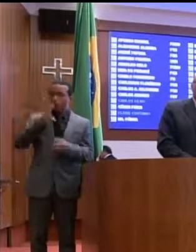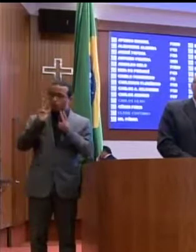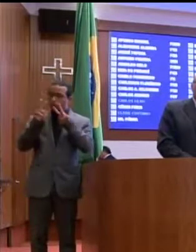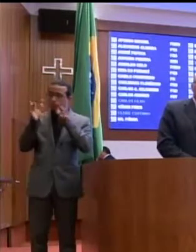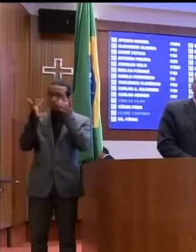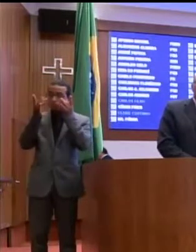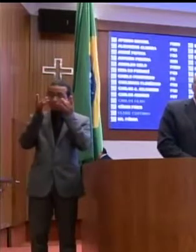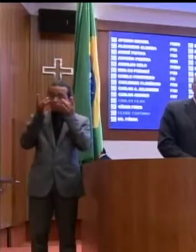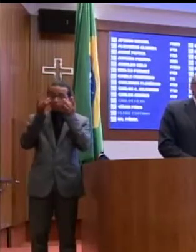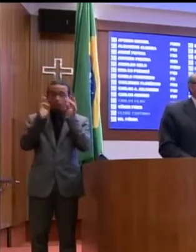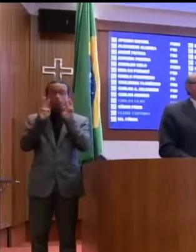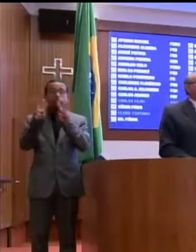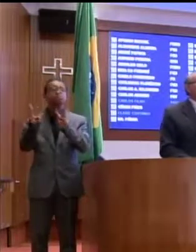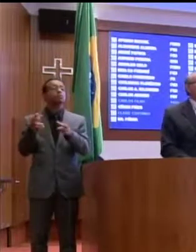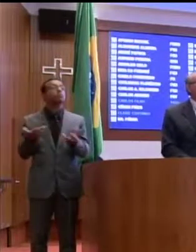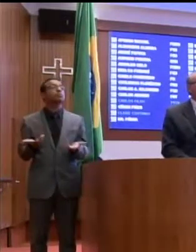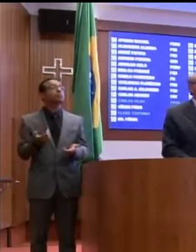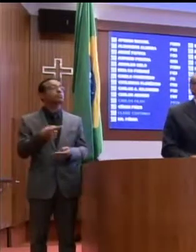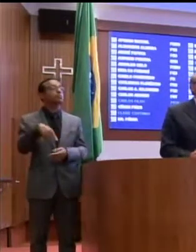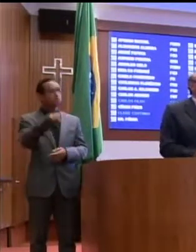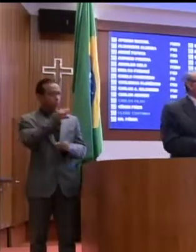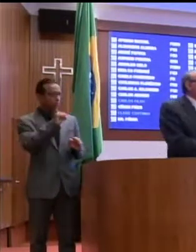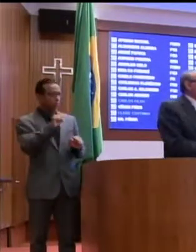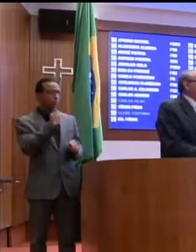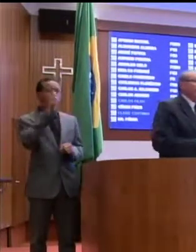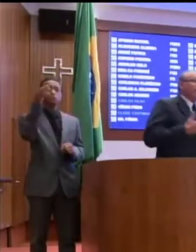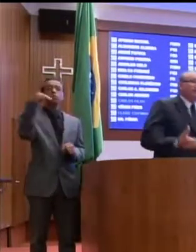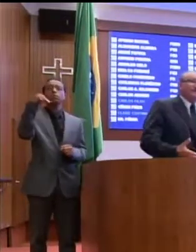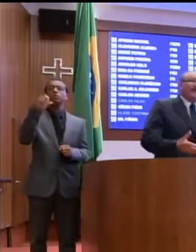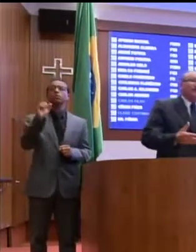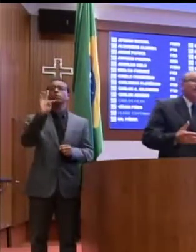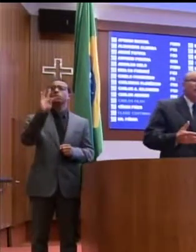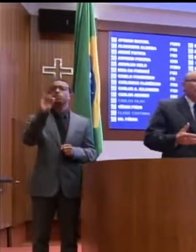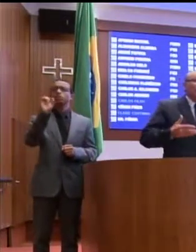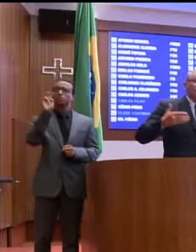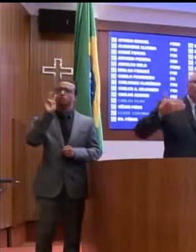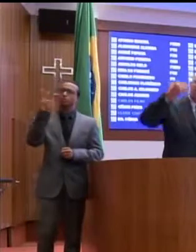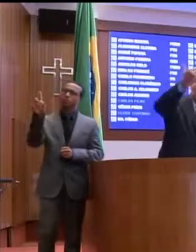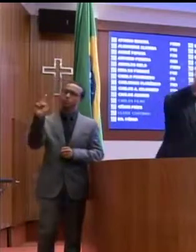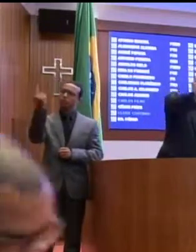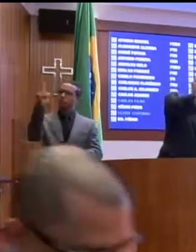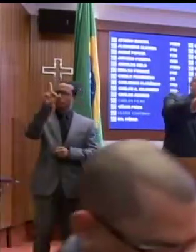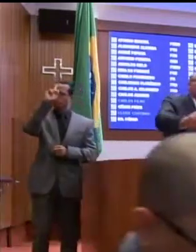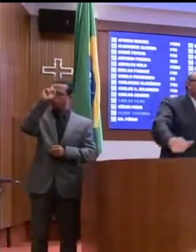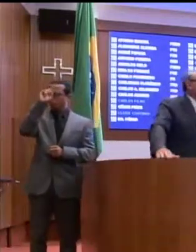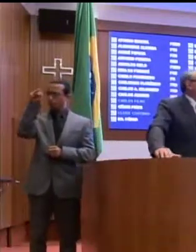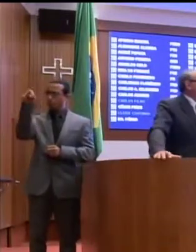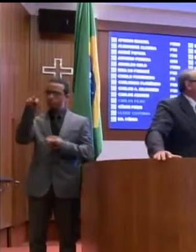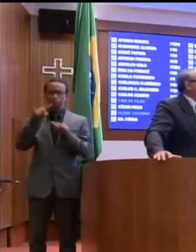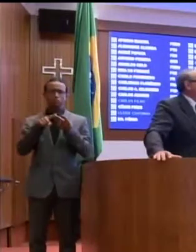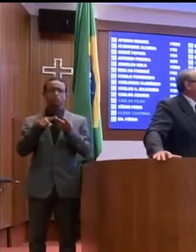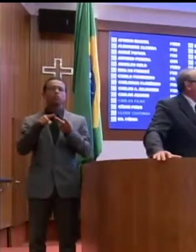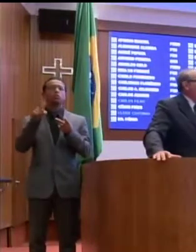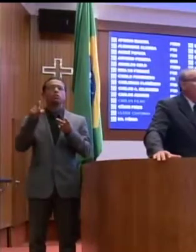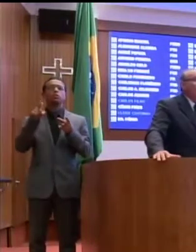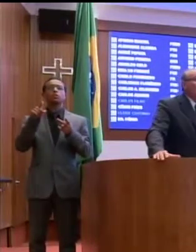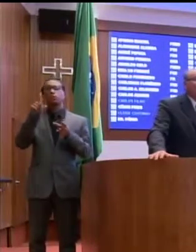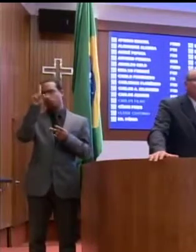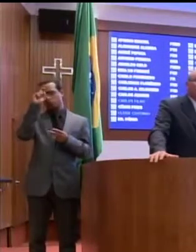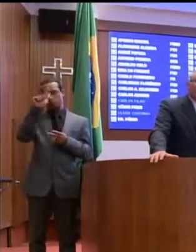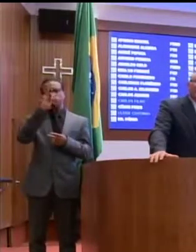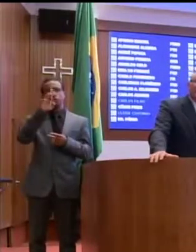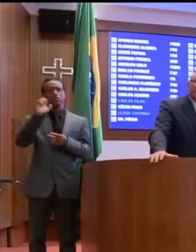se vendo ali? Quem pode vir aqui em Matões e observar um hospital, um prolongamento do hospital geral